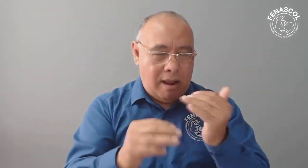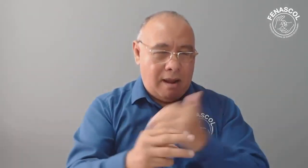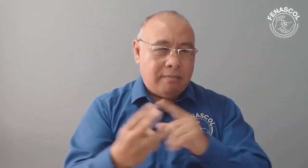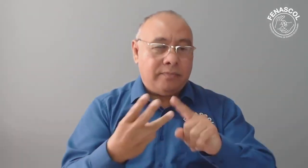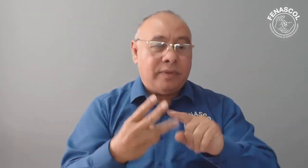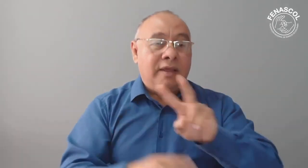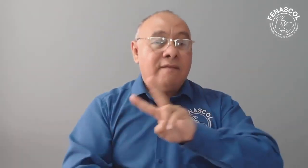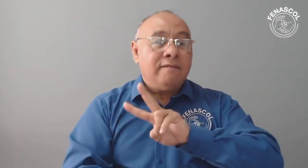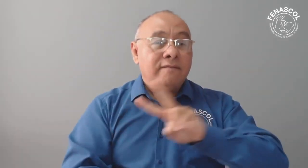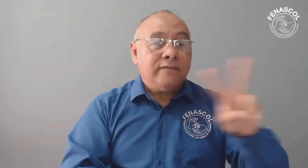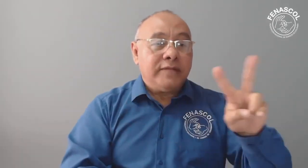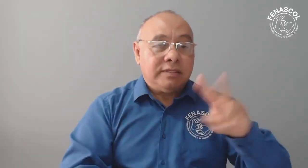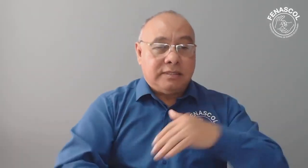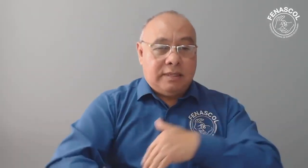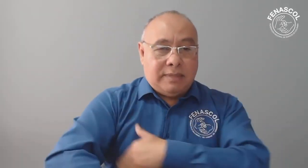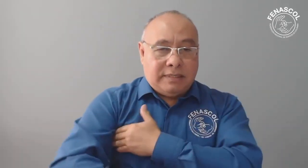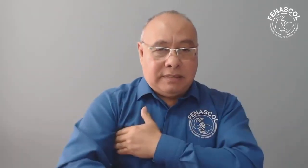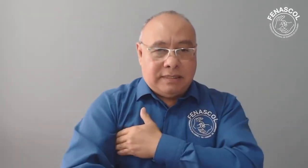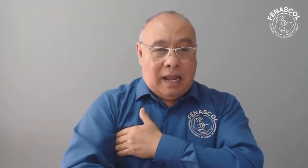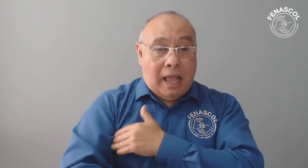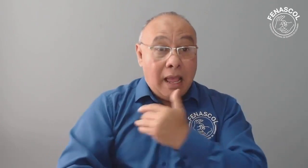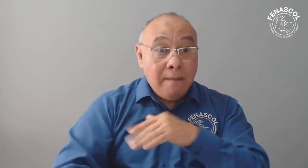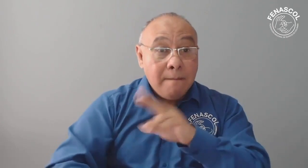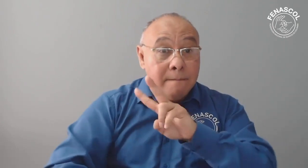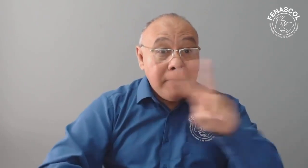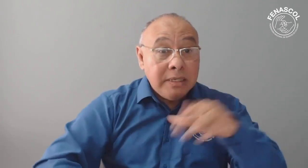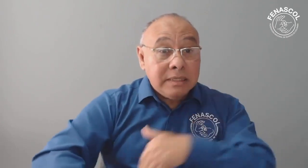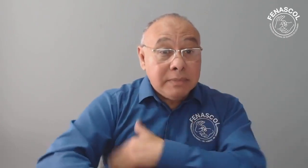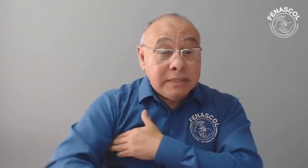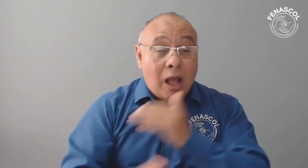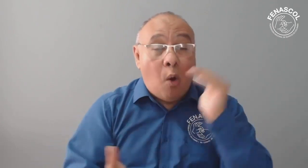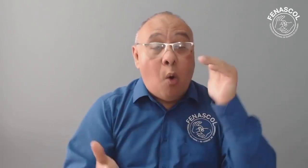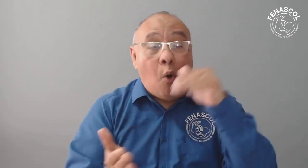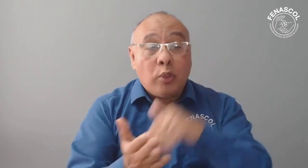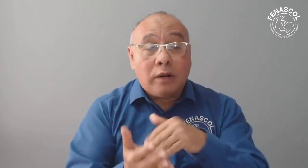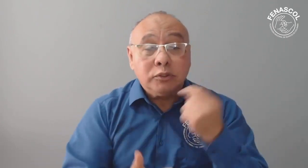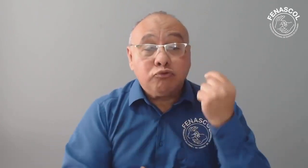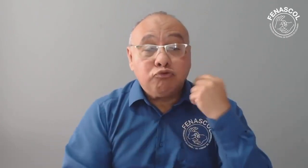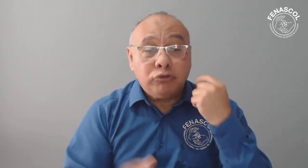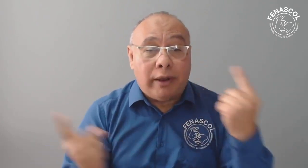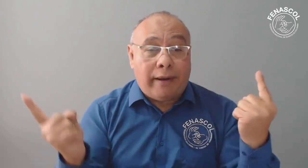viceministra encargada del Ministerio de Transporte, la cual asumió el cargo hace poco.